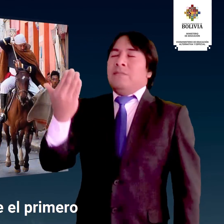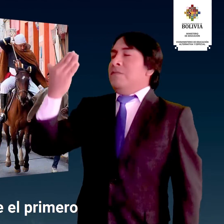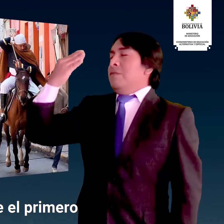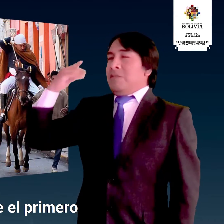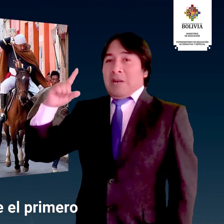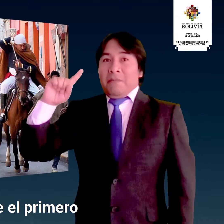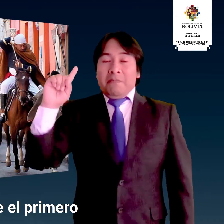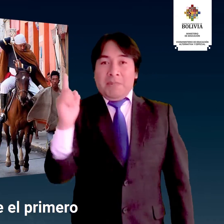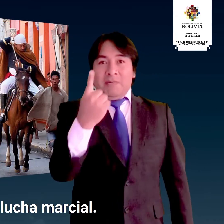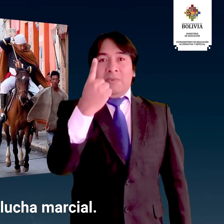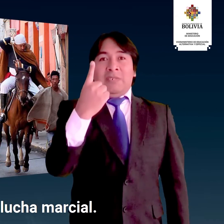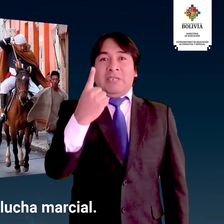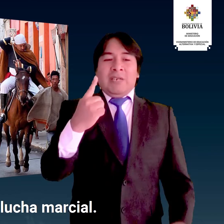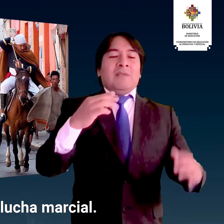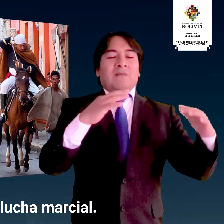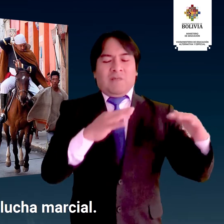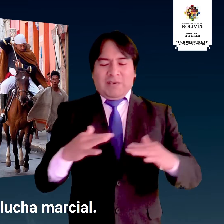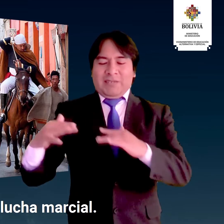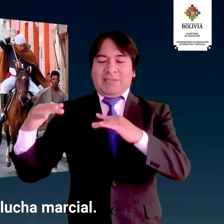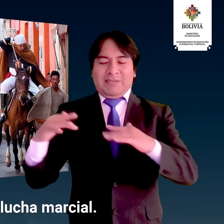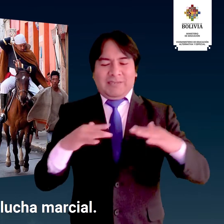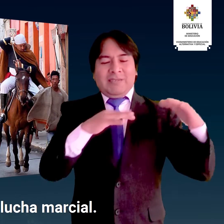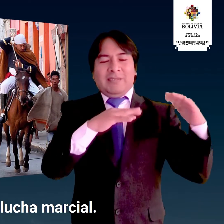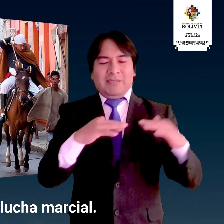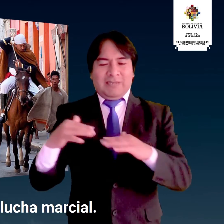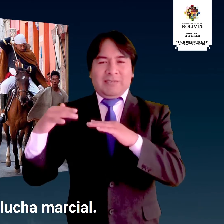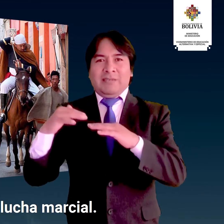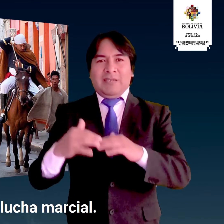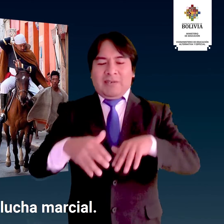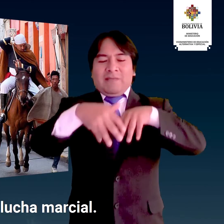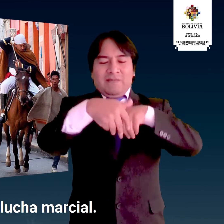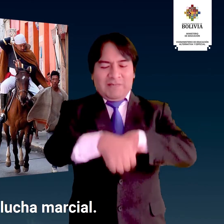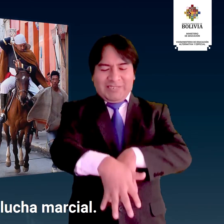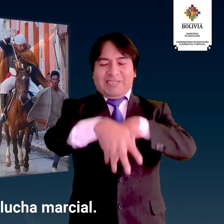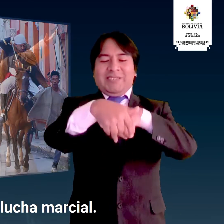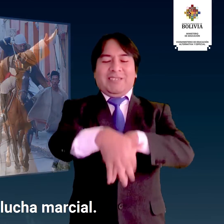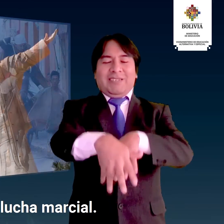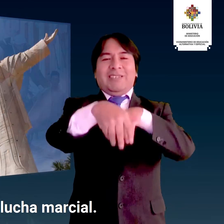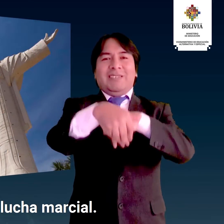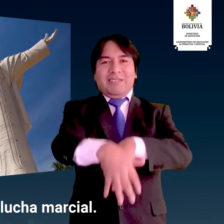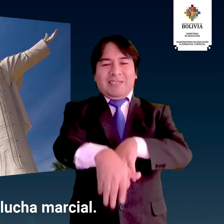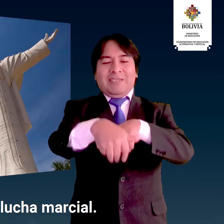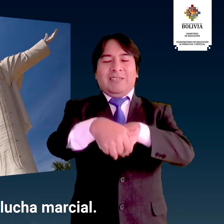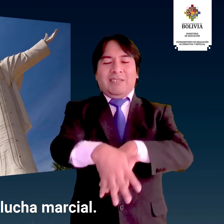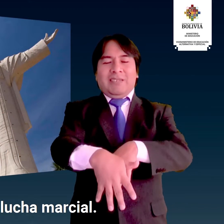primero en la lucha marcial